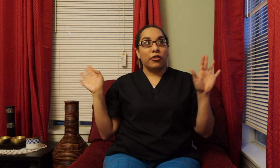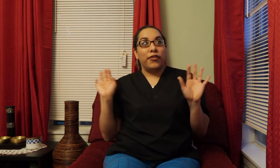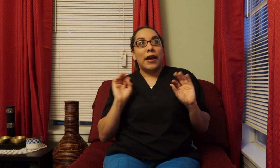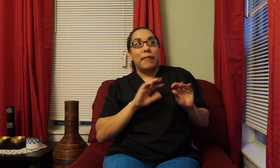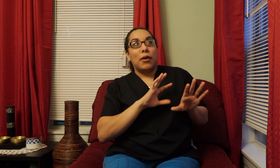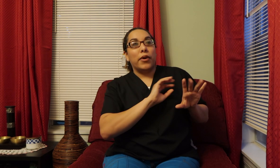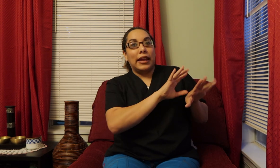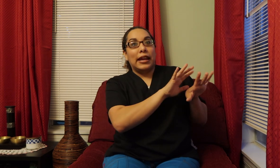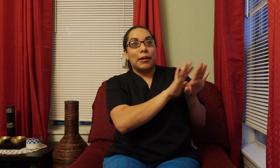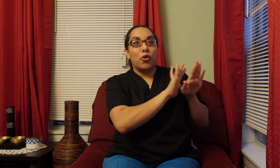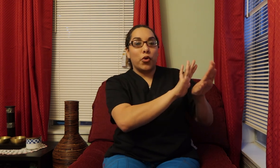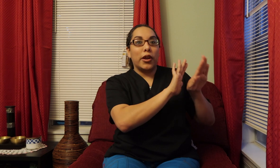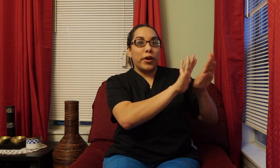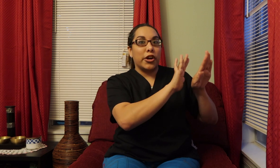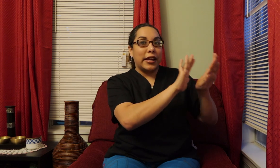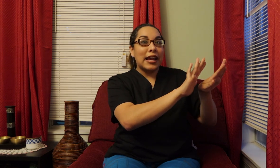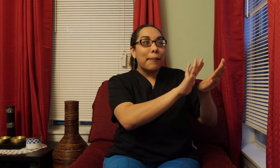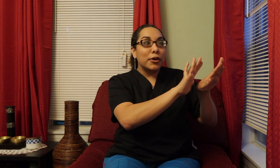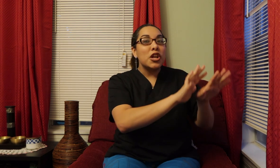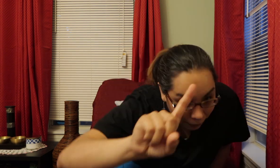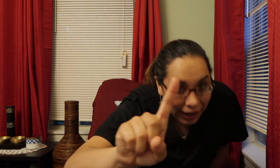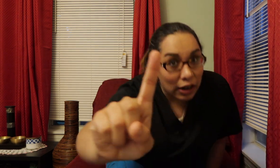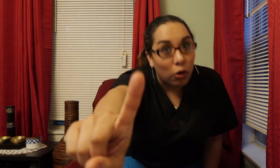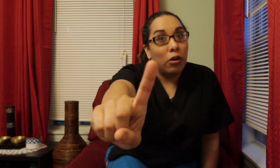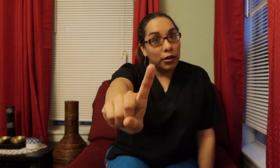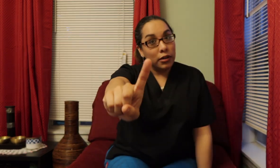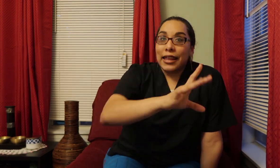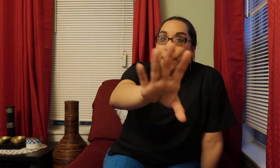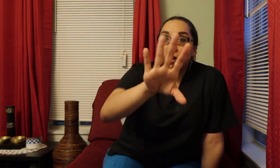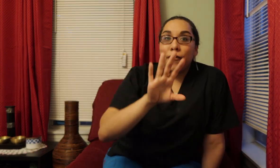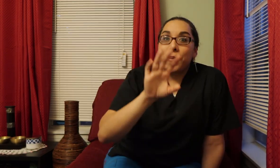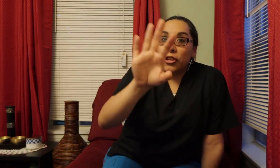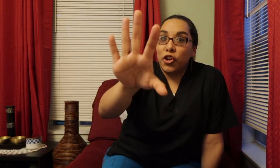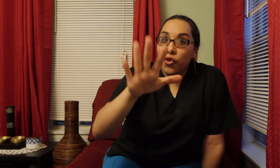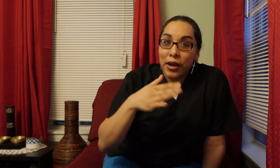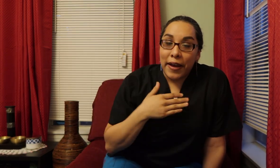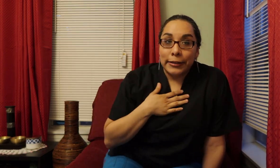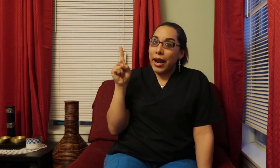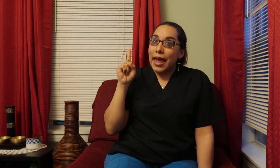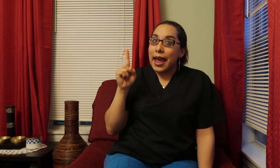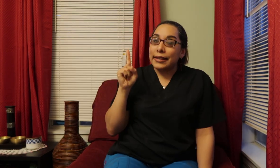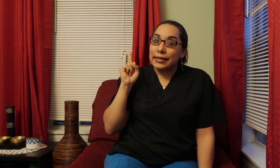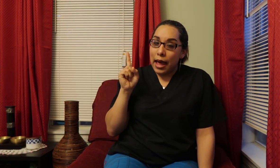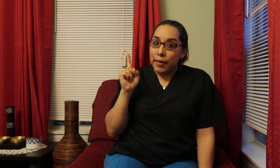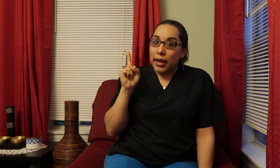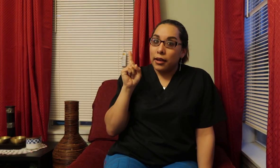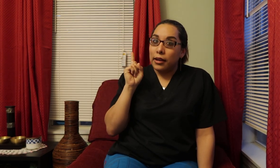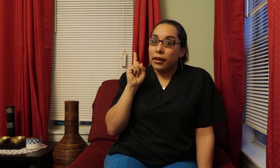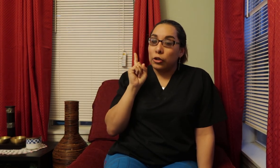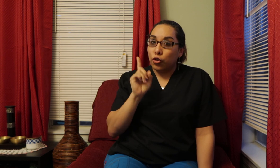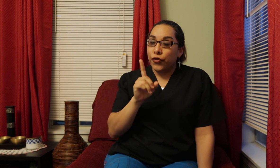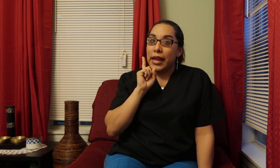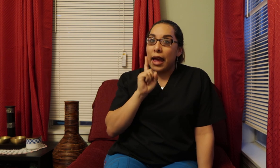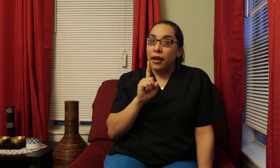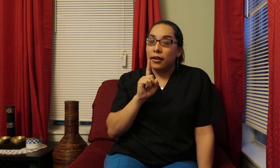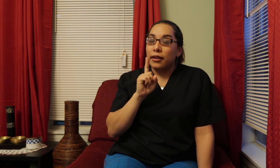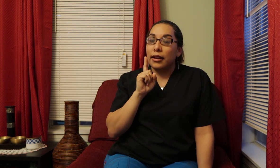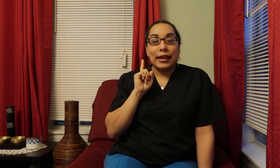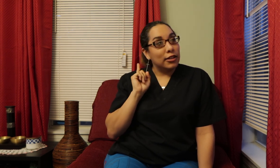Sofía May wanna end up Going with her kidnappers Pero Tenemos información nueva Escuela ya sabe Que Sofía Is